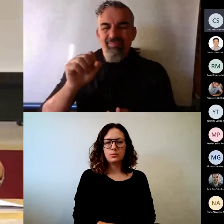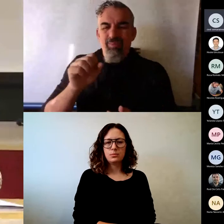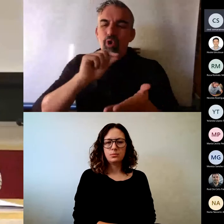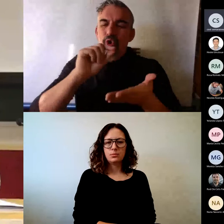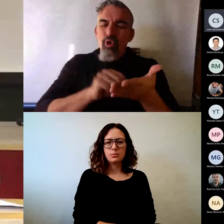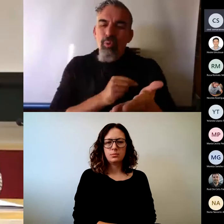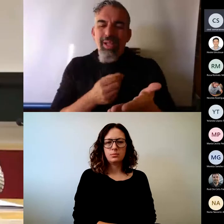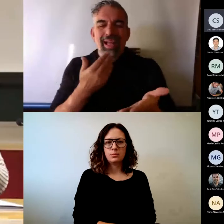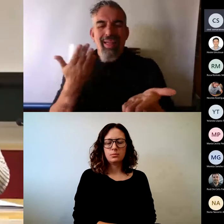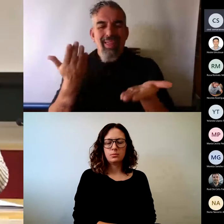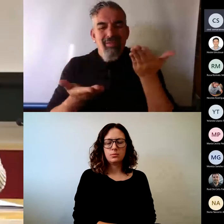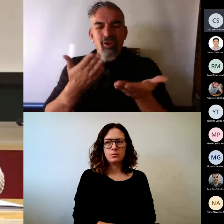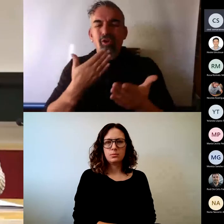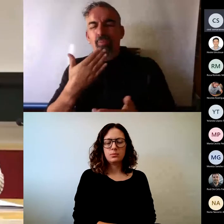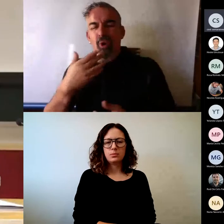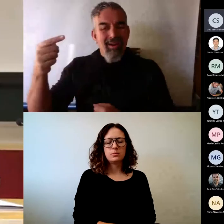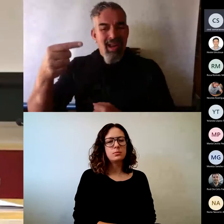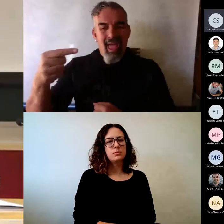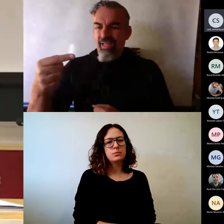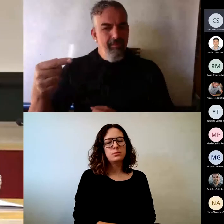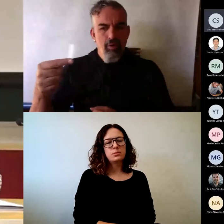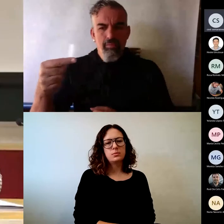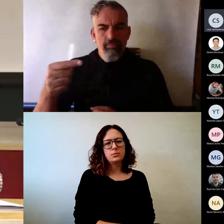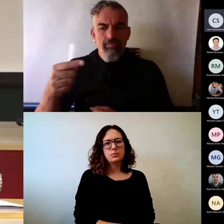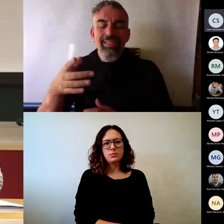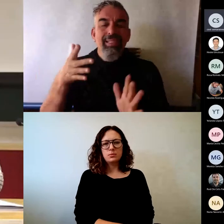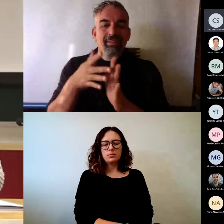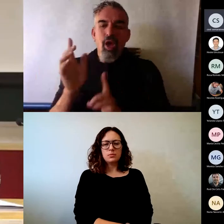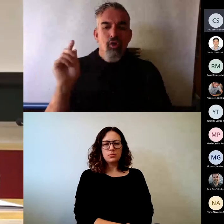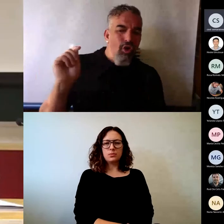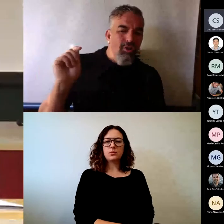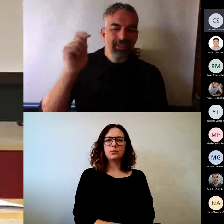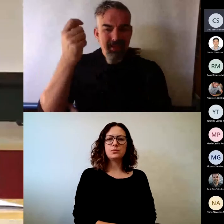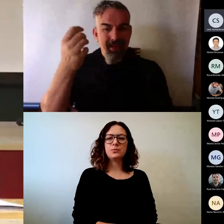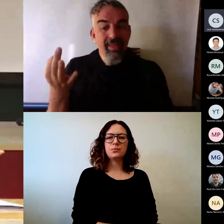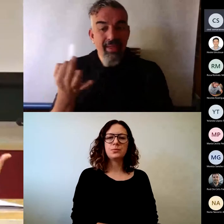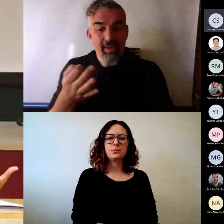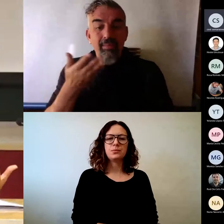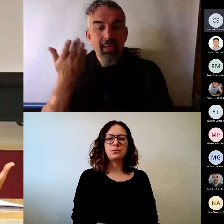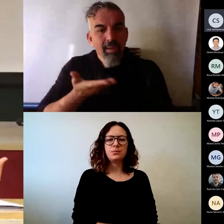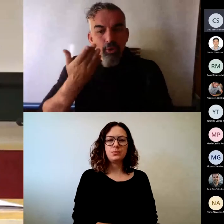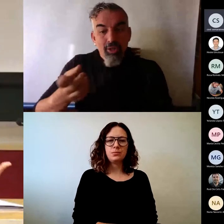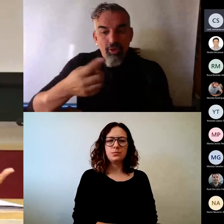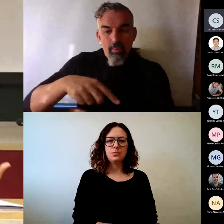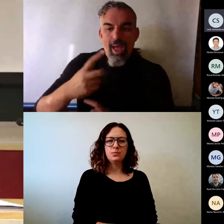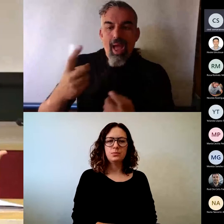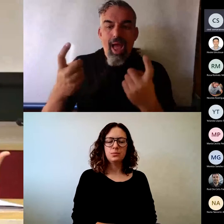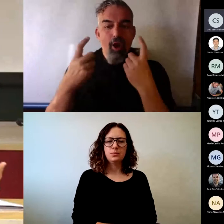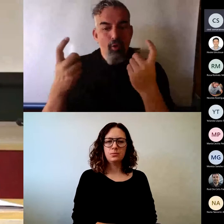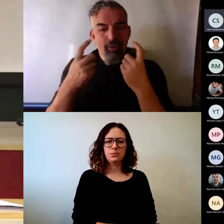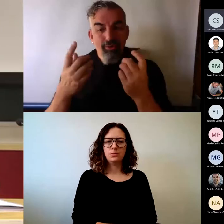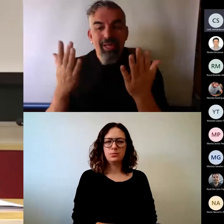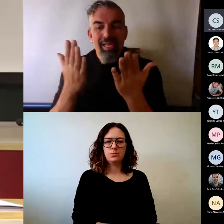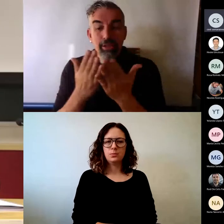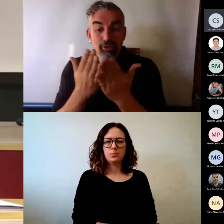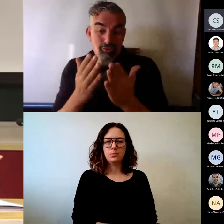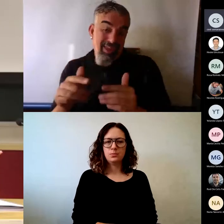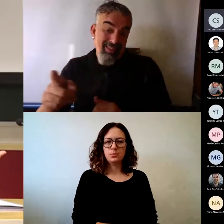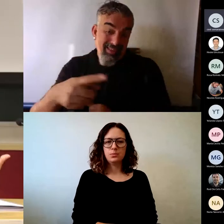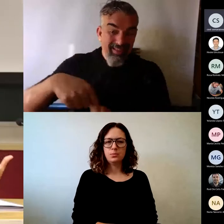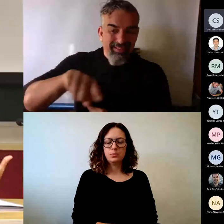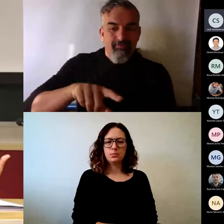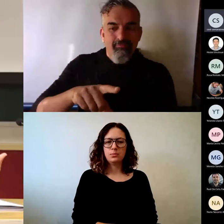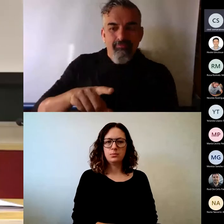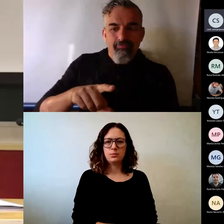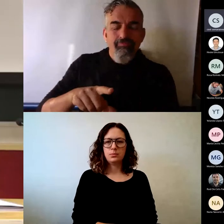negativo sino como algo a lo que tenemos que llegar. Por eso es importante que los alumnos los estudiantes todos